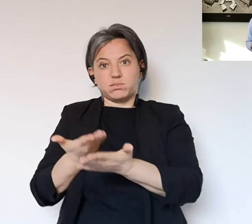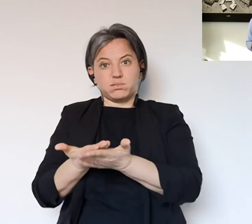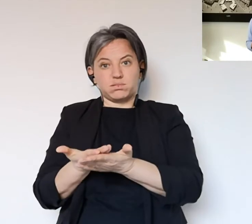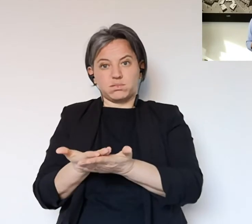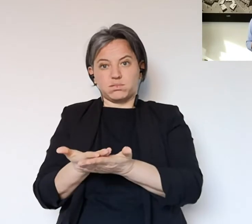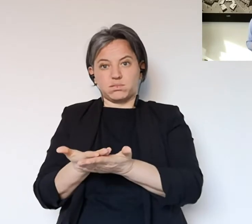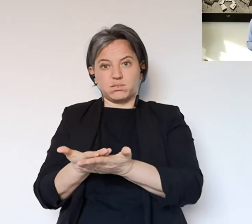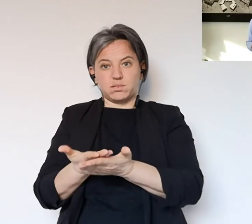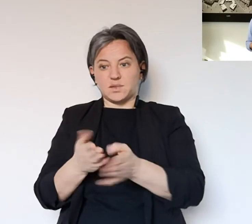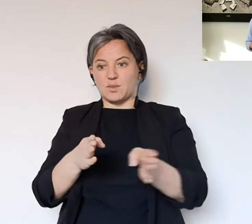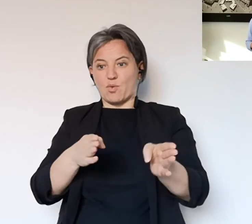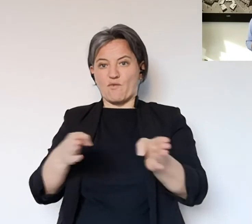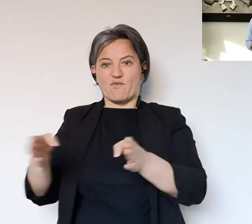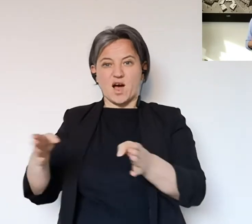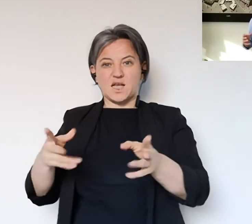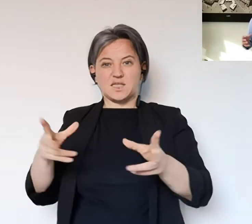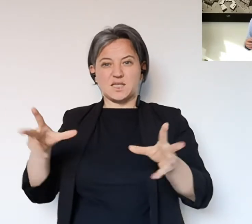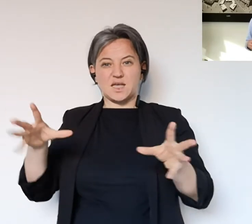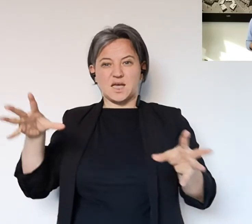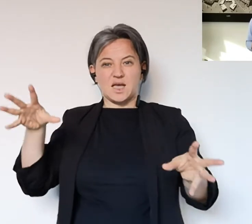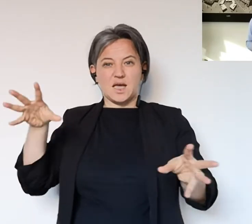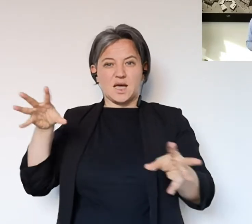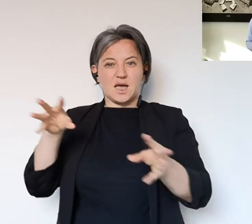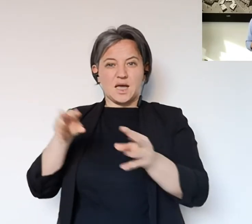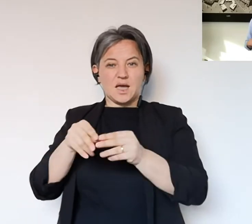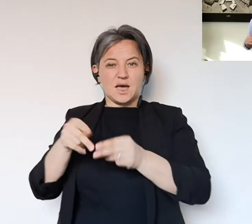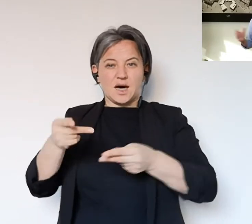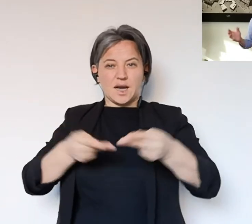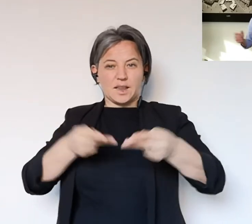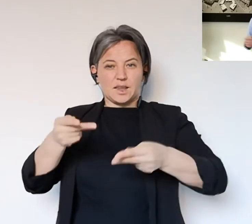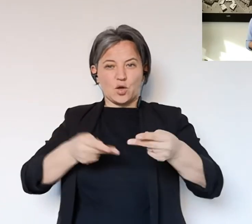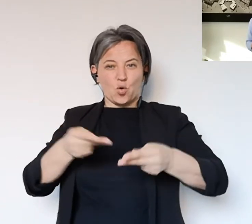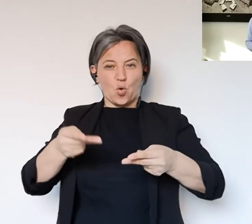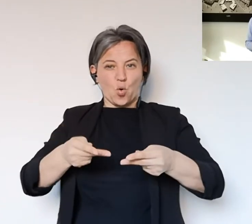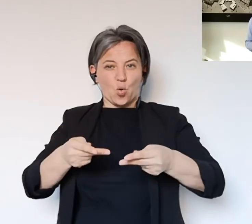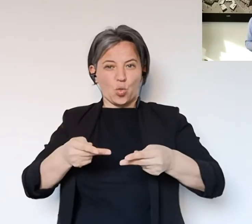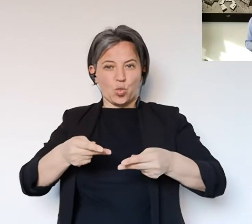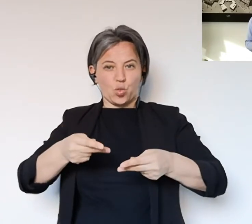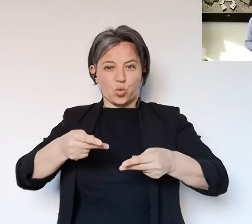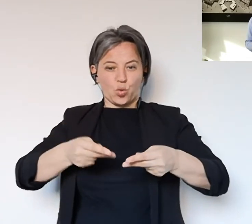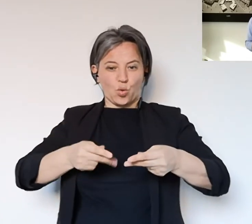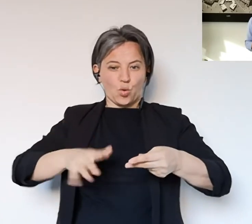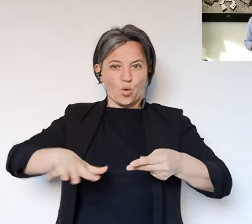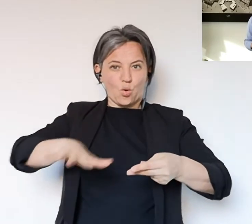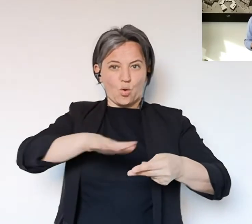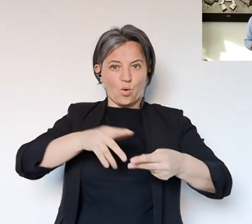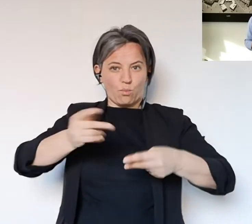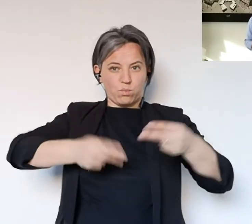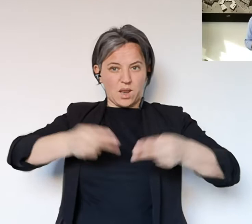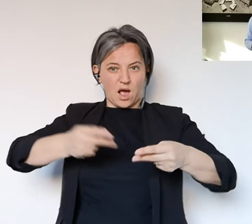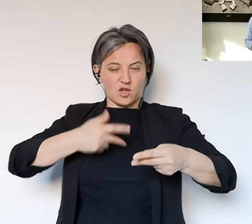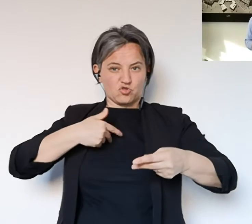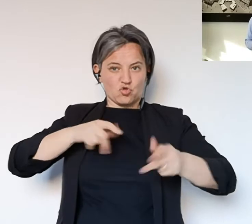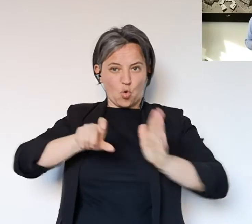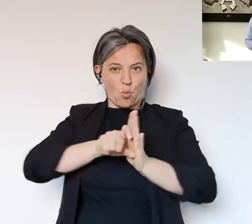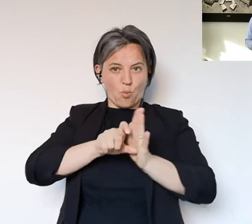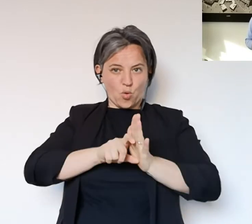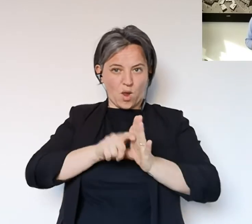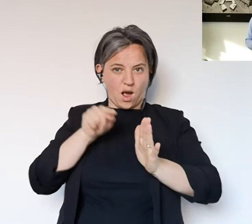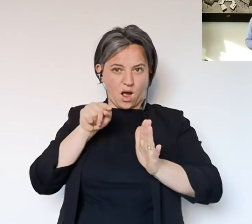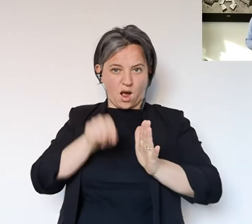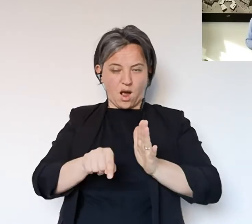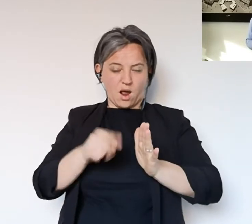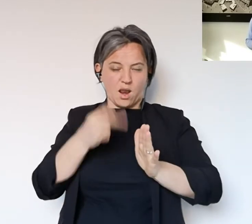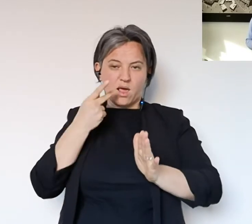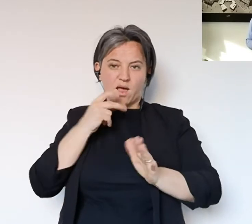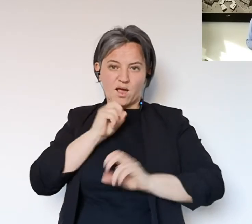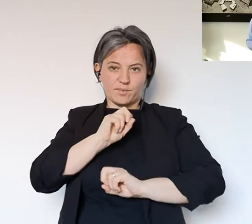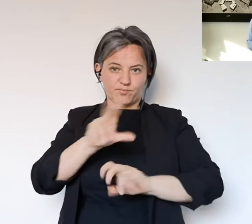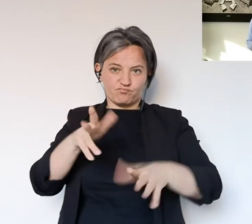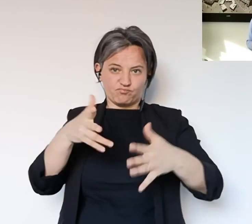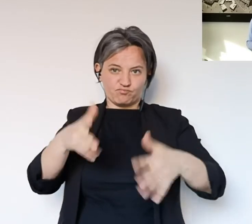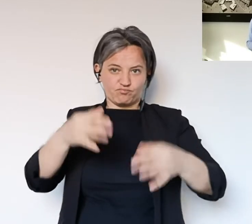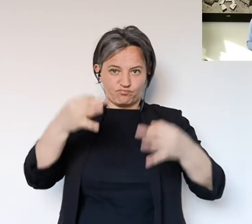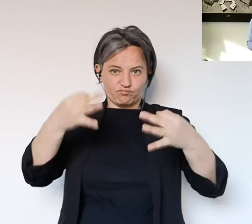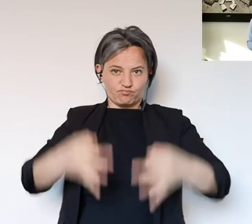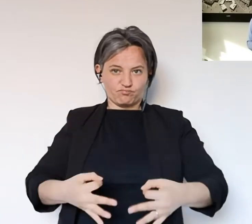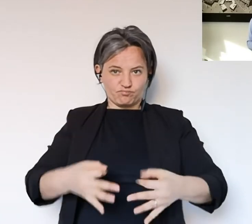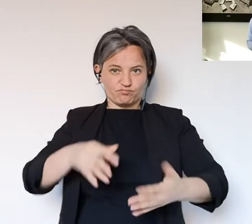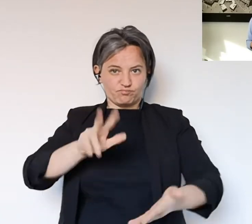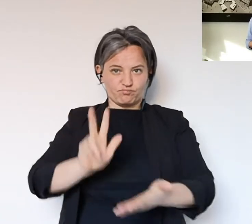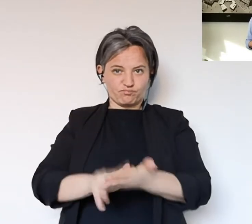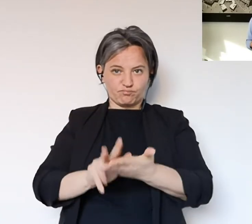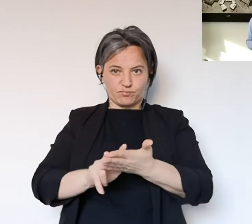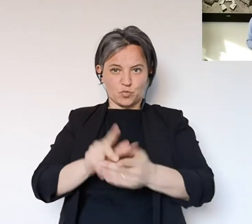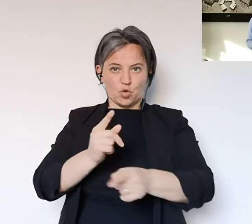in giunta e che sottoporremo appena arriveremo alla fase di rendiconto del bilancio